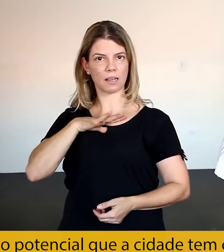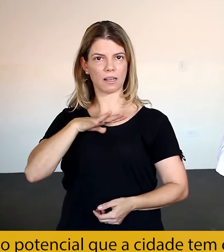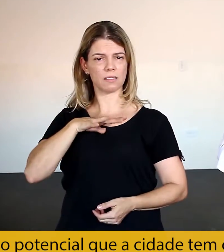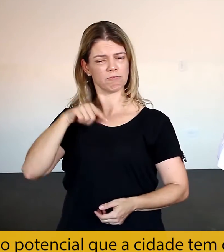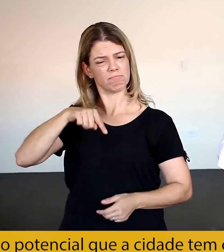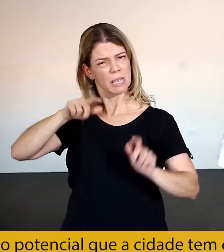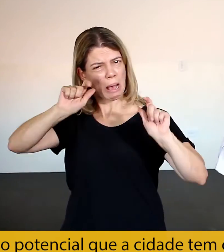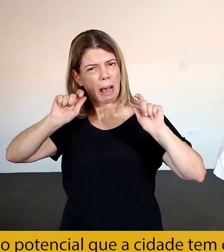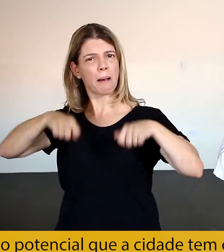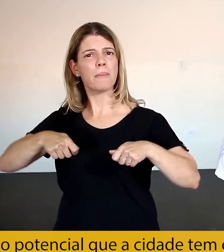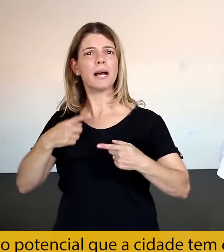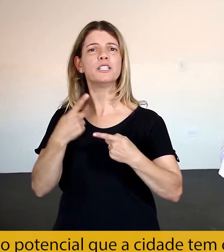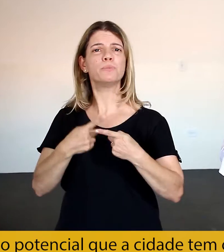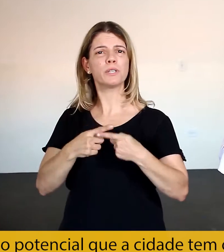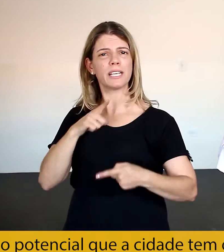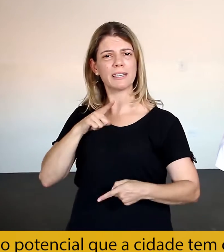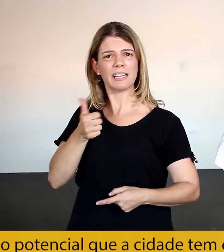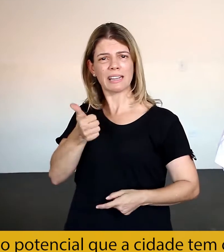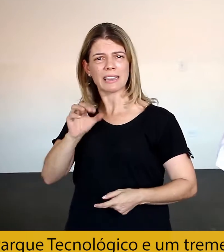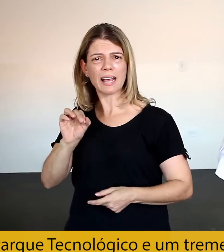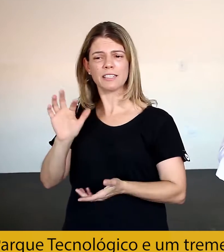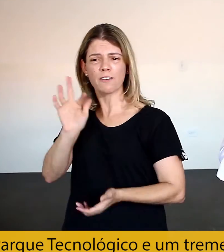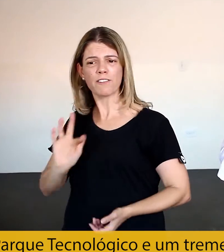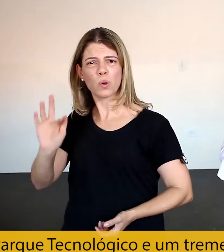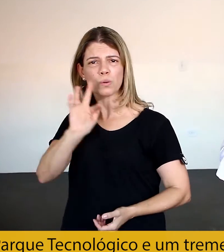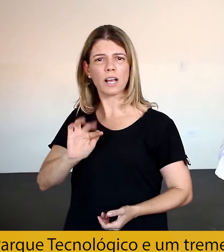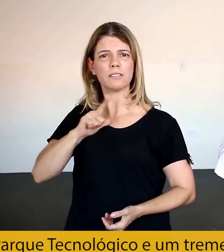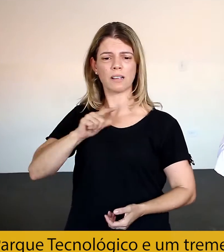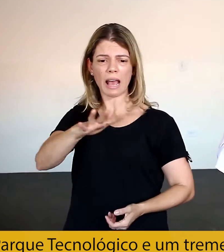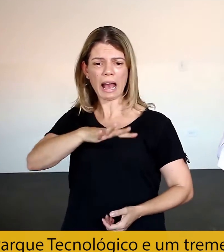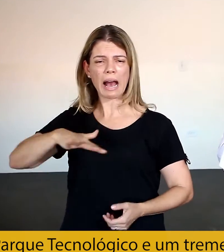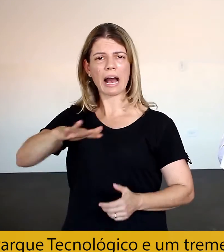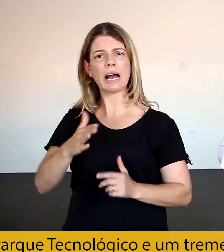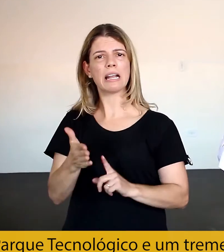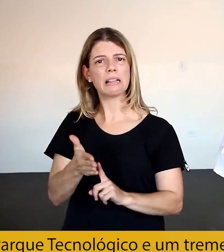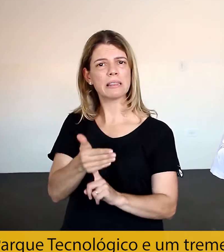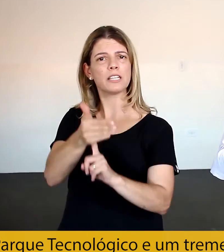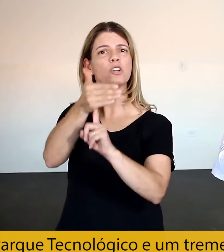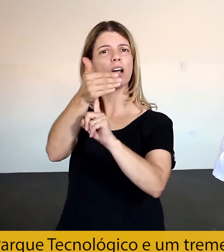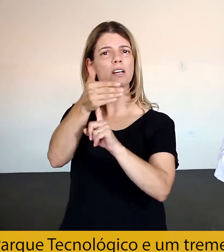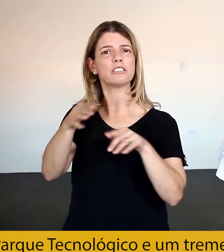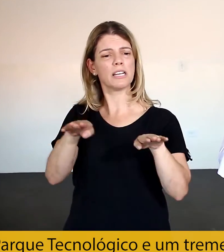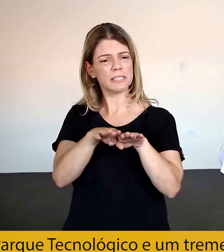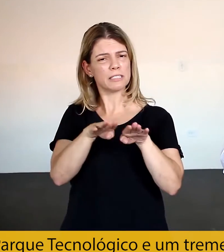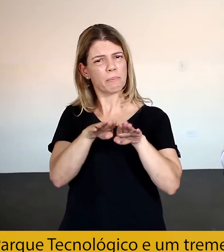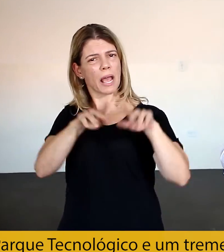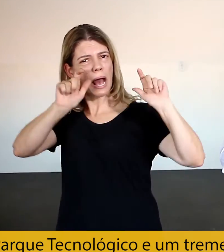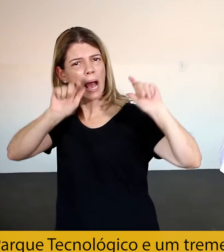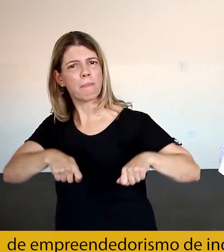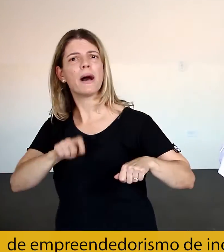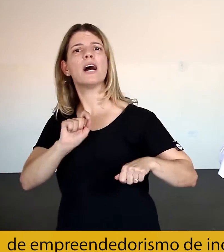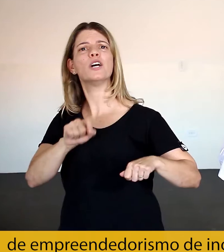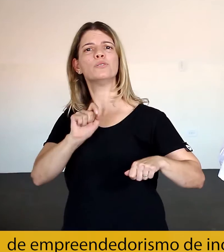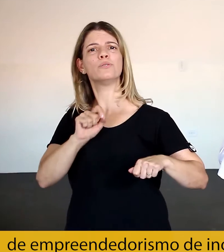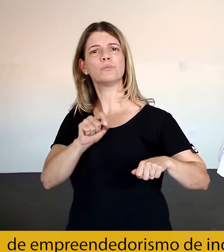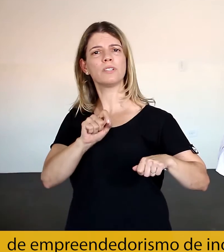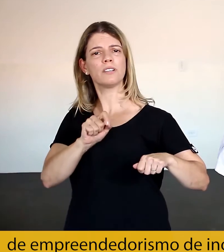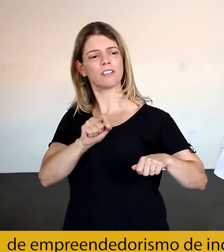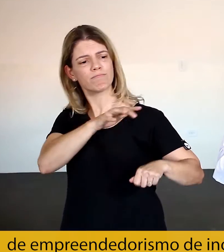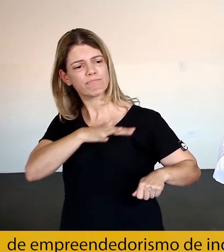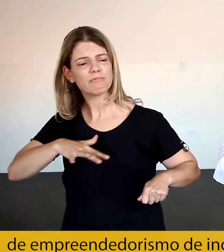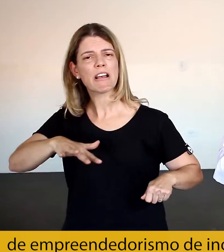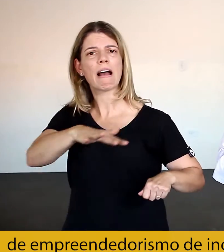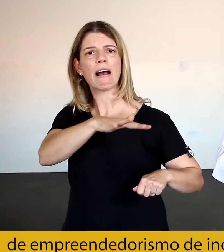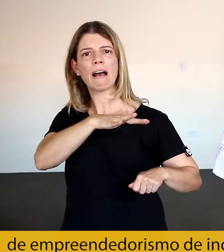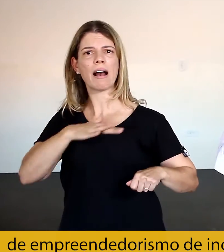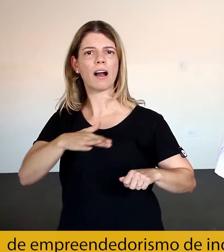que a cidade tem com mais de 10 universidades, parque tecnológico, um tremendo potencial para o ecossistema de empreendedorismo